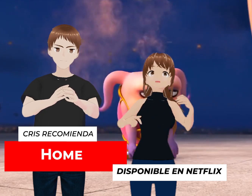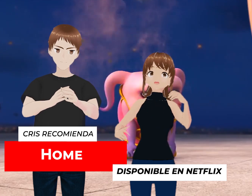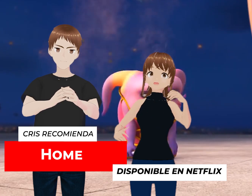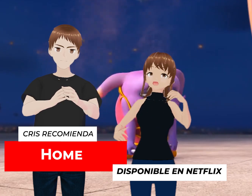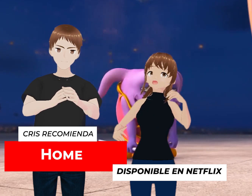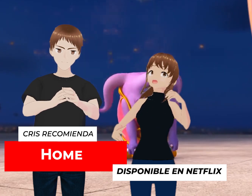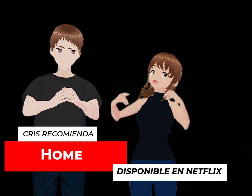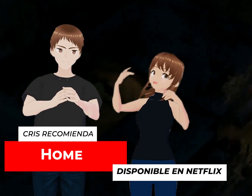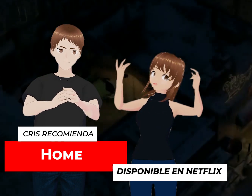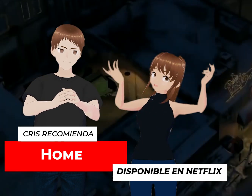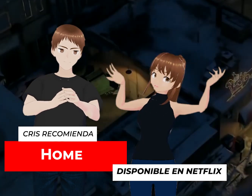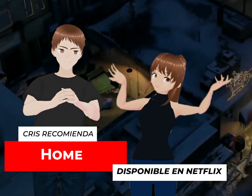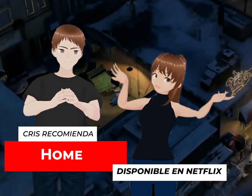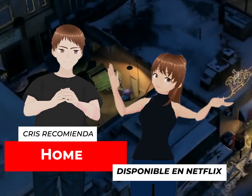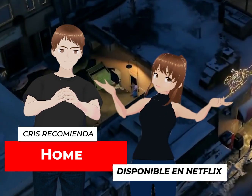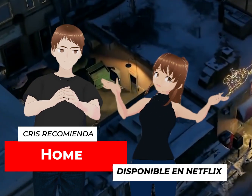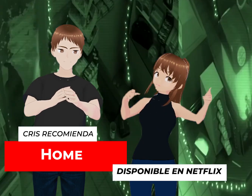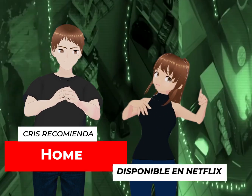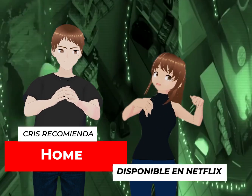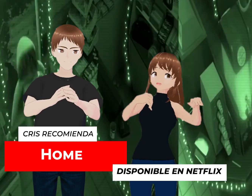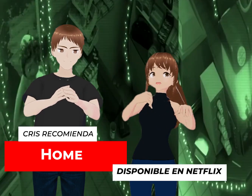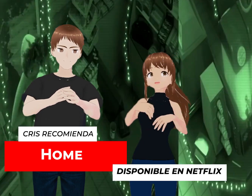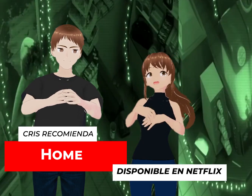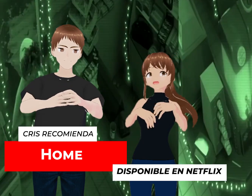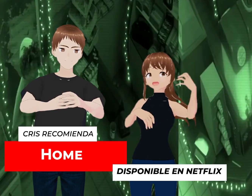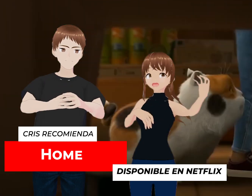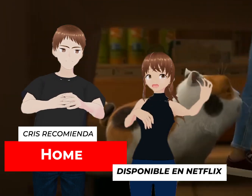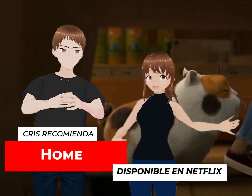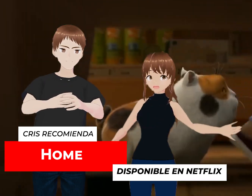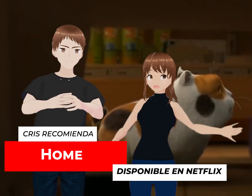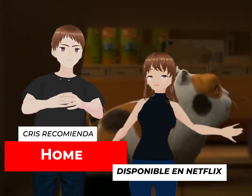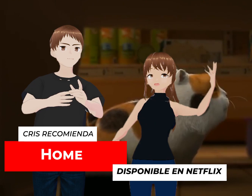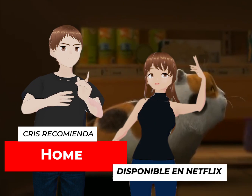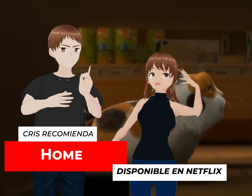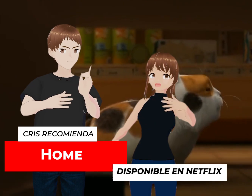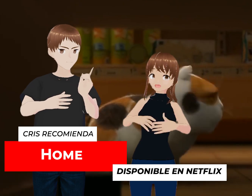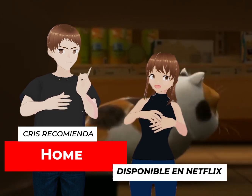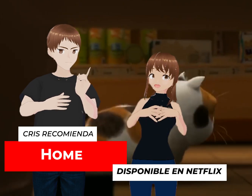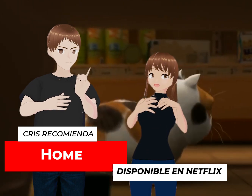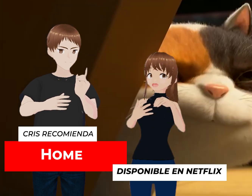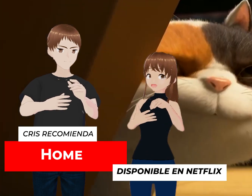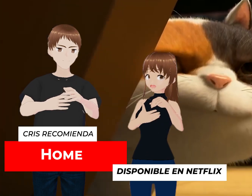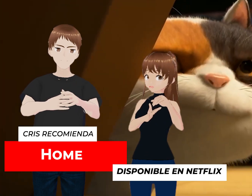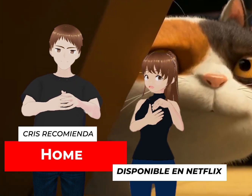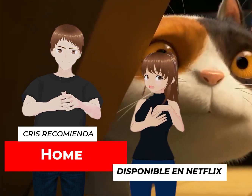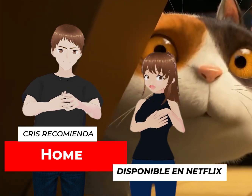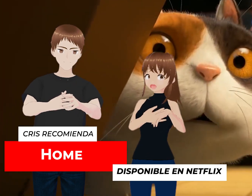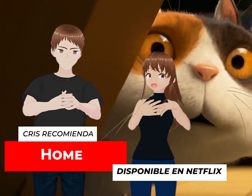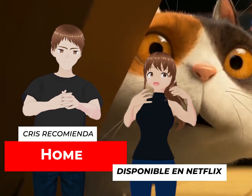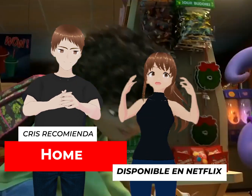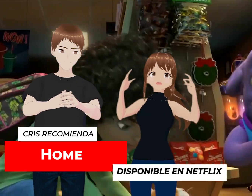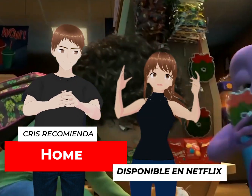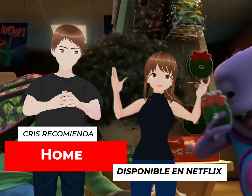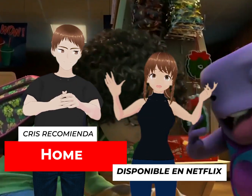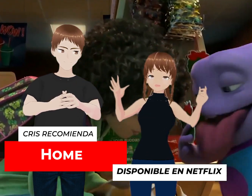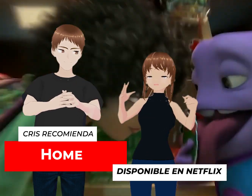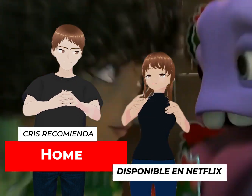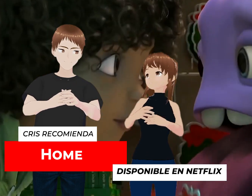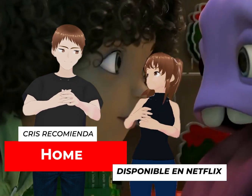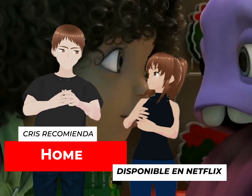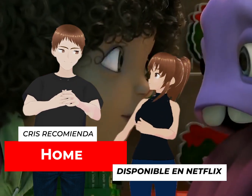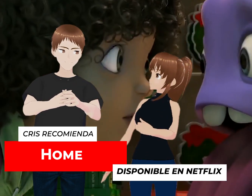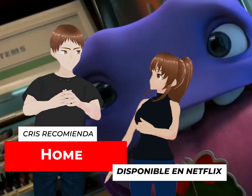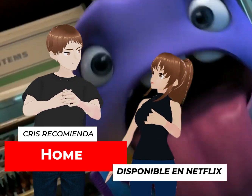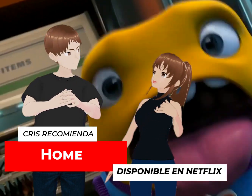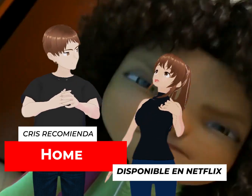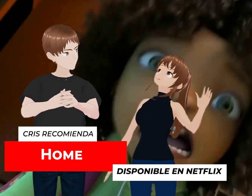El punto es que encuentran un hogar nuevo que se llama Tierra, en donde los seres que habitan ese lugar son un poco